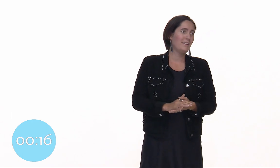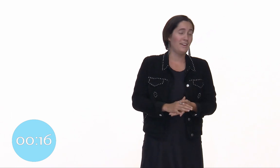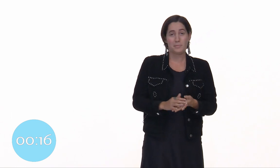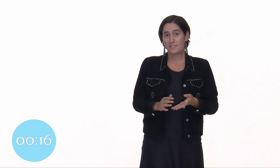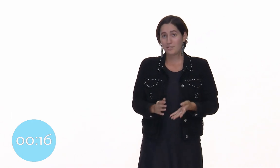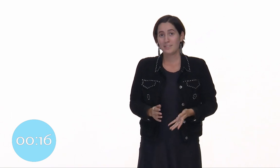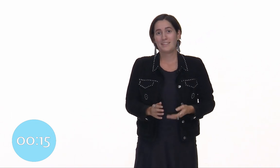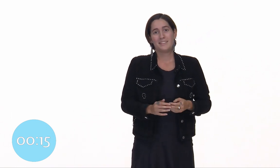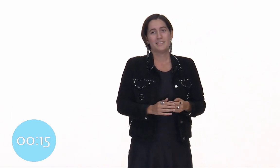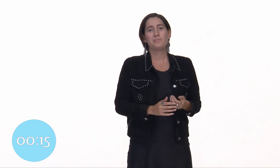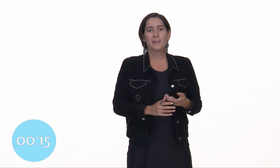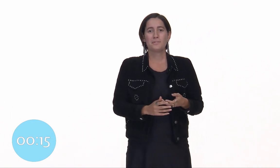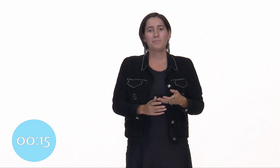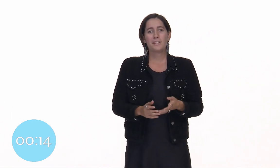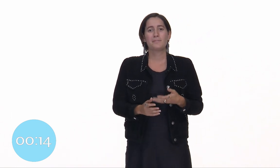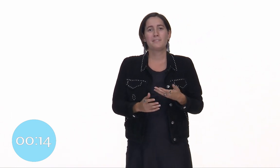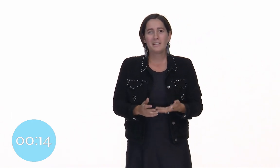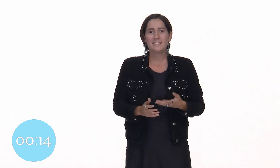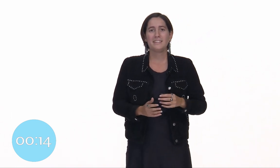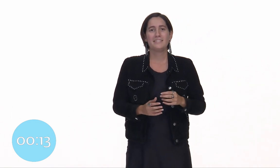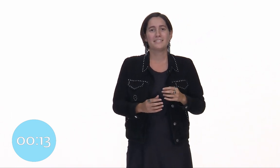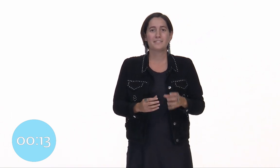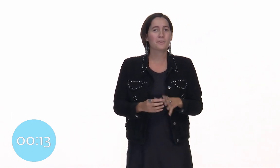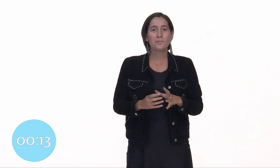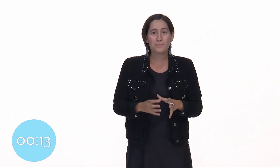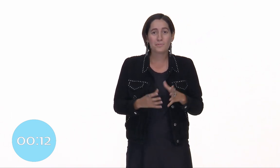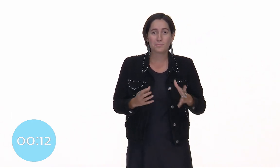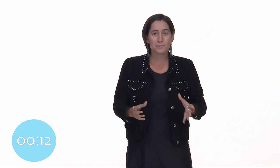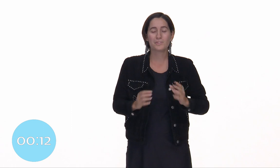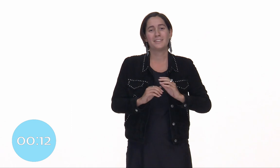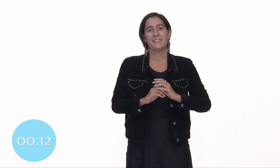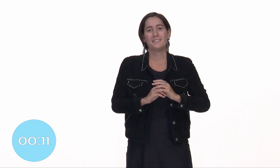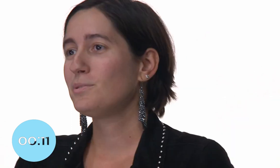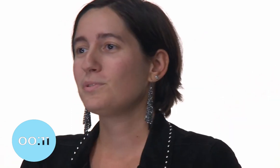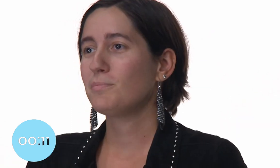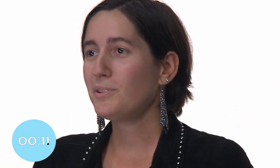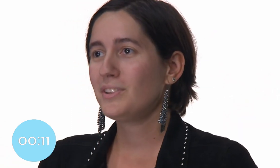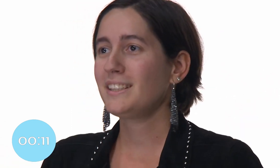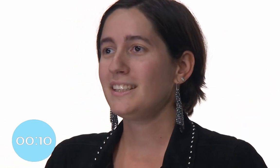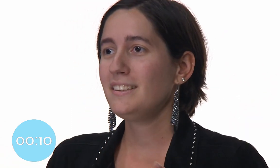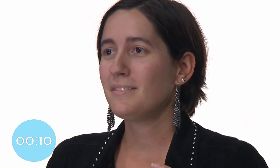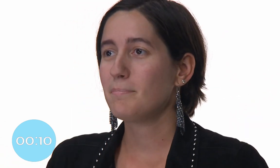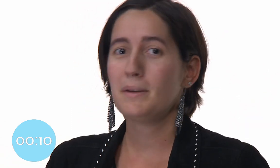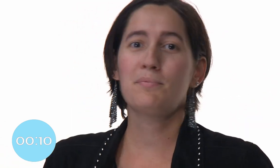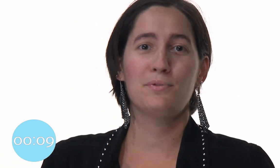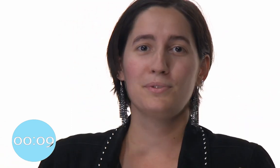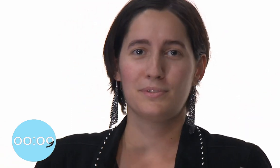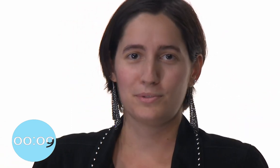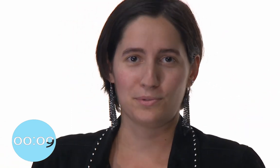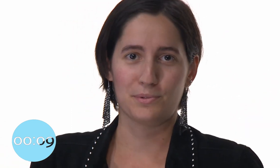Alors maintenant, il ne vous reste plus qu'à vous imaginer dans un cocon de mousse d'où vous ne m'entendriez même plus du tout.